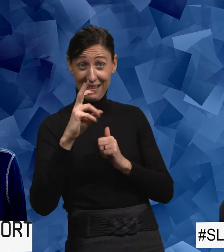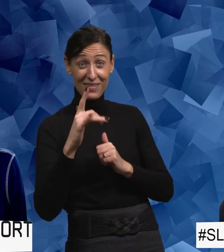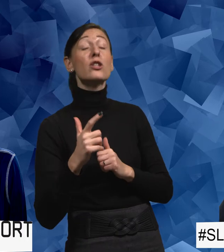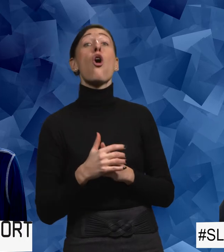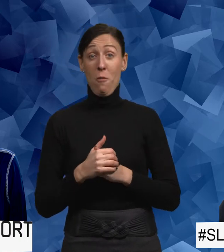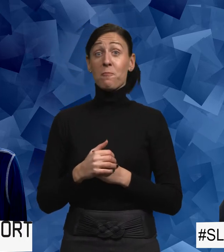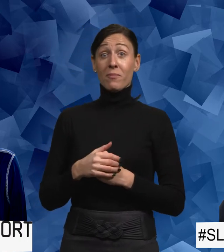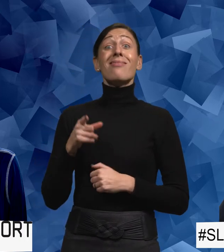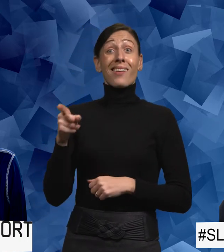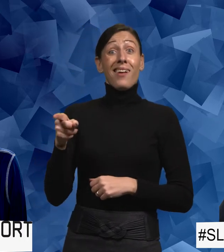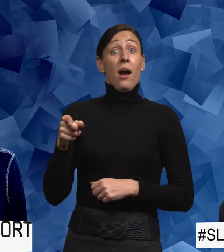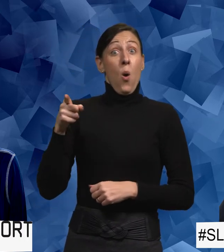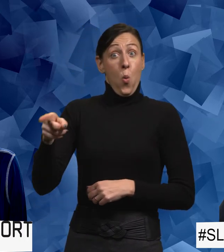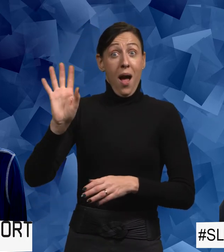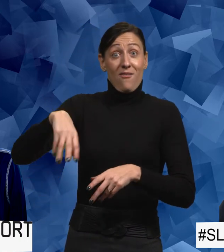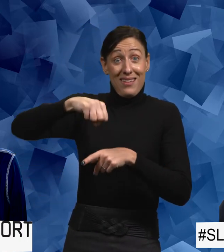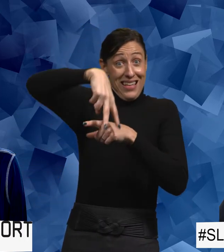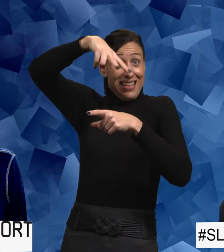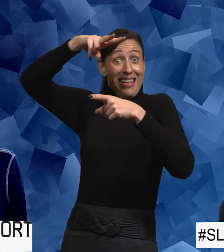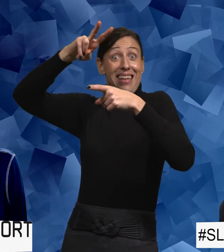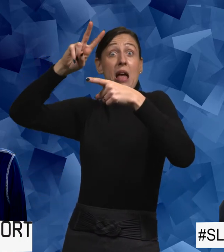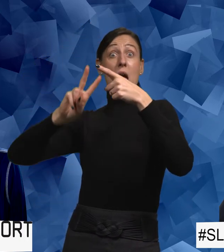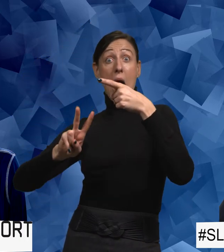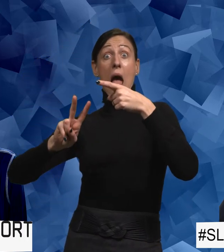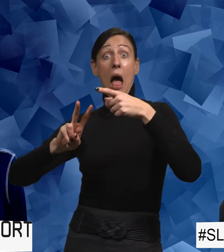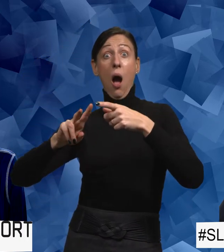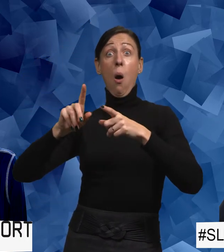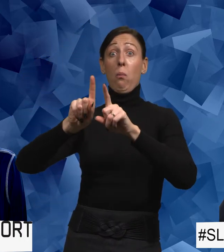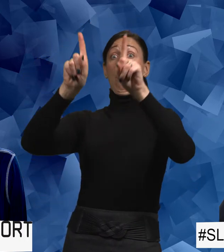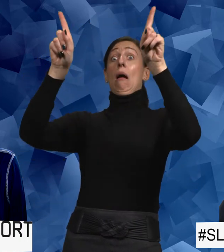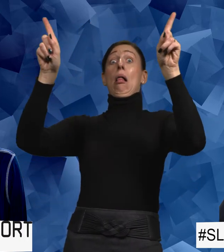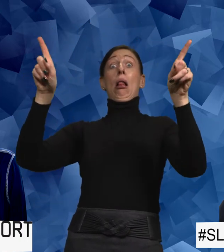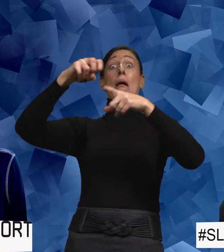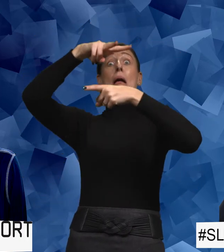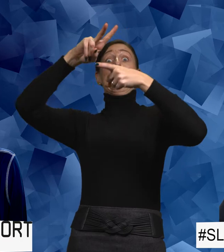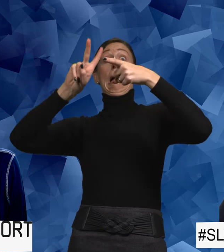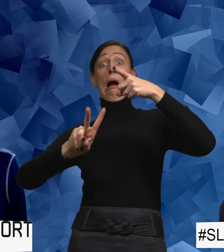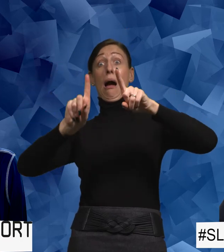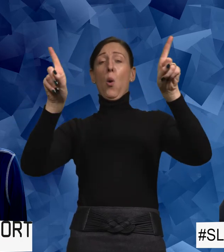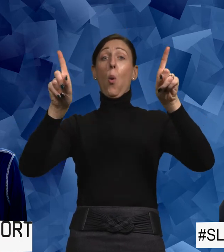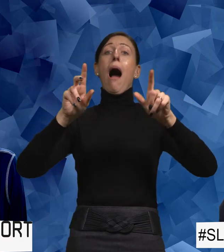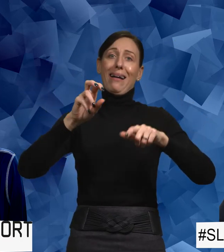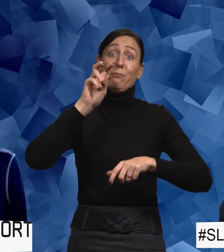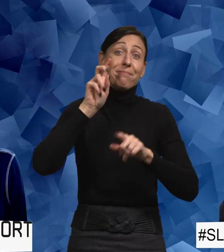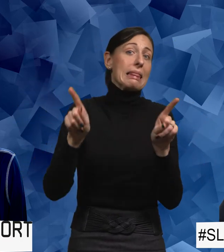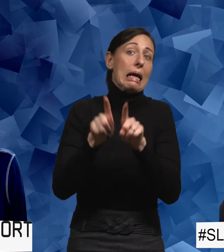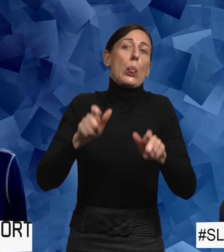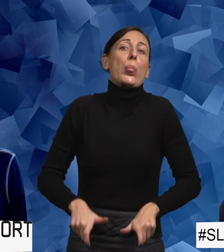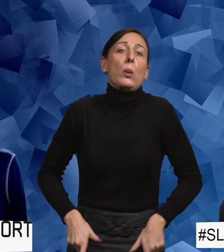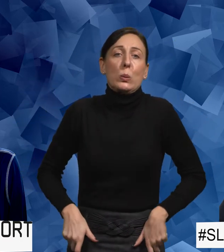Bergqvist. Ja, så precis. Hon hade gjort ett hopp och hamnade på rygg och låg med rätt brea ben. Och då var det ju så att de här trosorna täckte